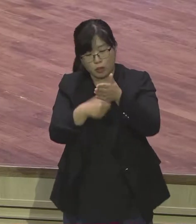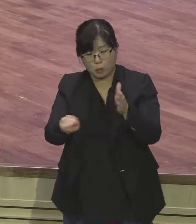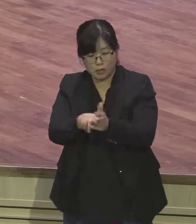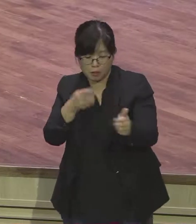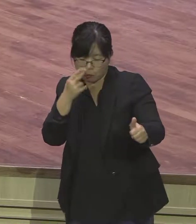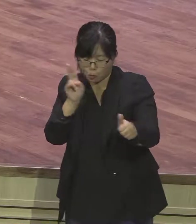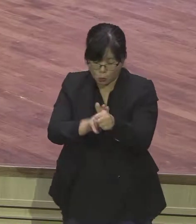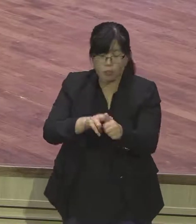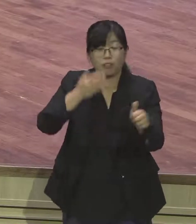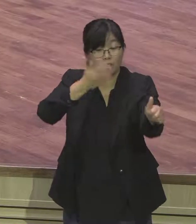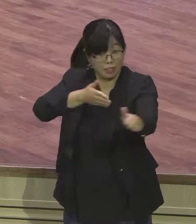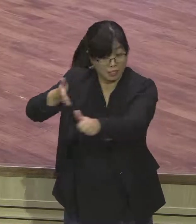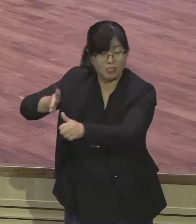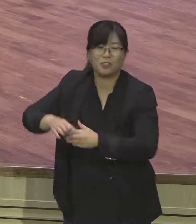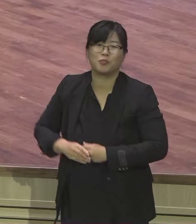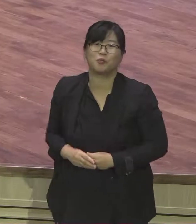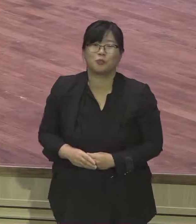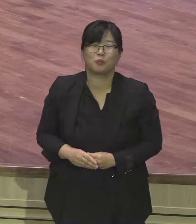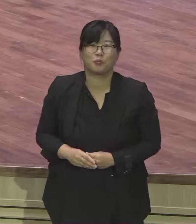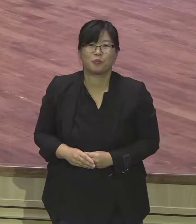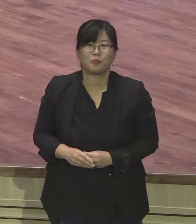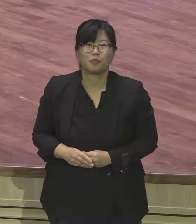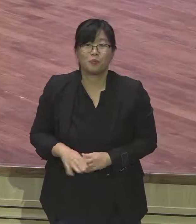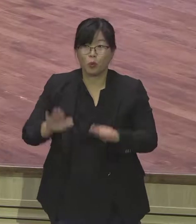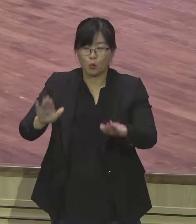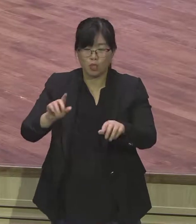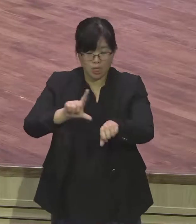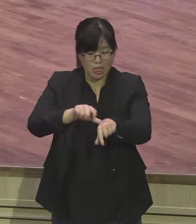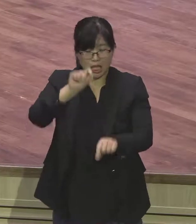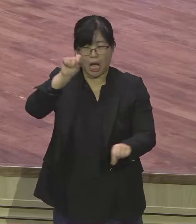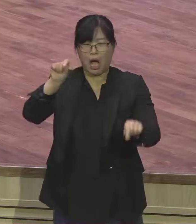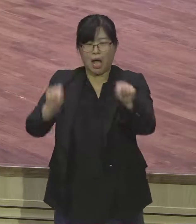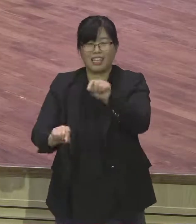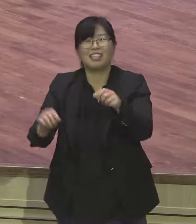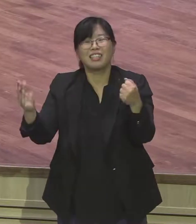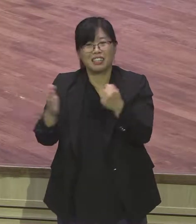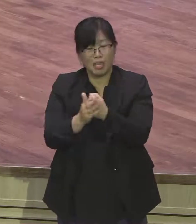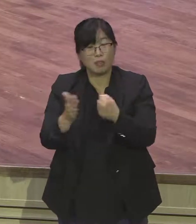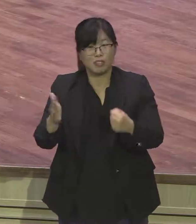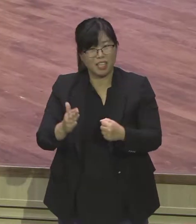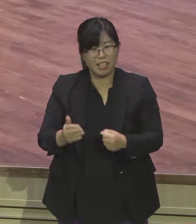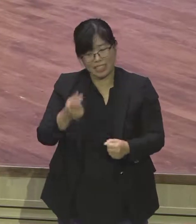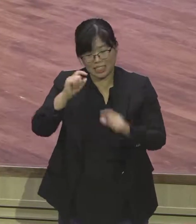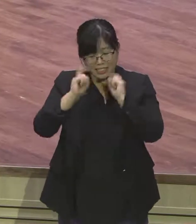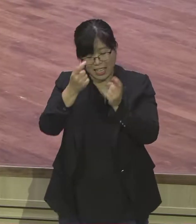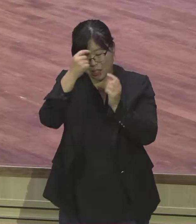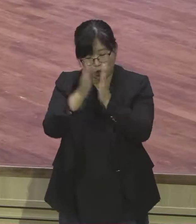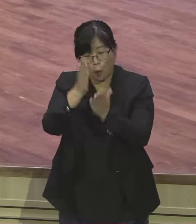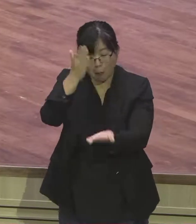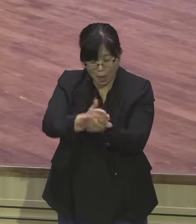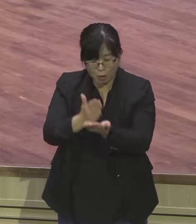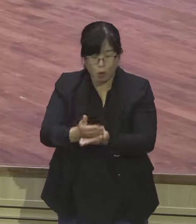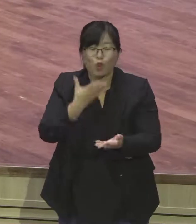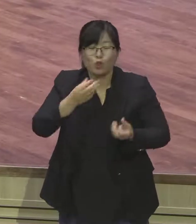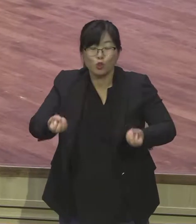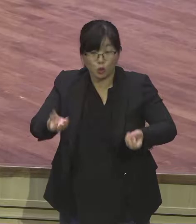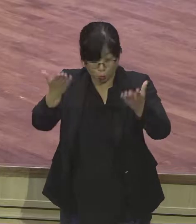기도를 그렇게 이제 집에 가시고 시간이 많이 갔기 때문에 제가 축도를 마치겠습니다 기도하겠습니다 아버지 하나님 오늘 이밤에